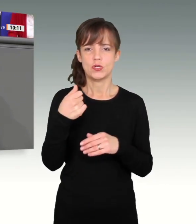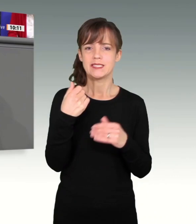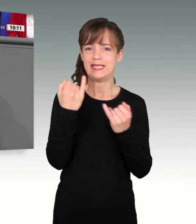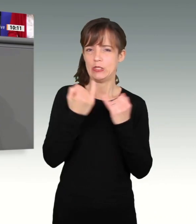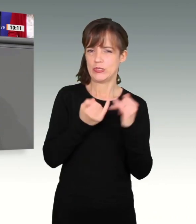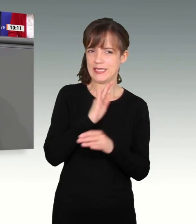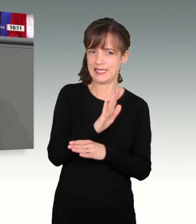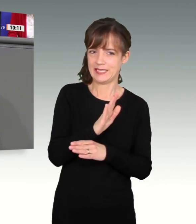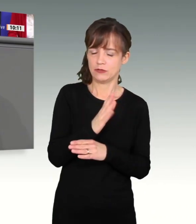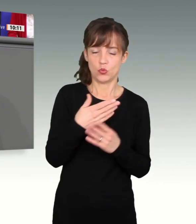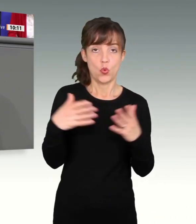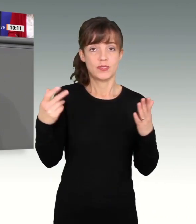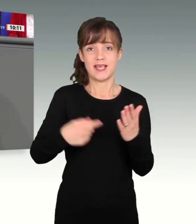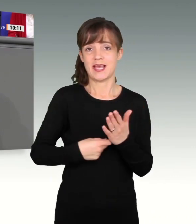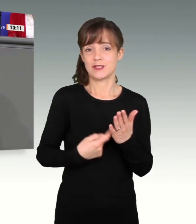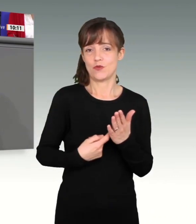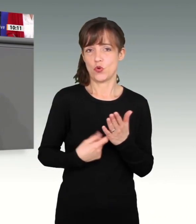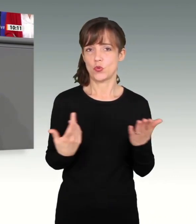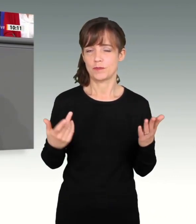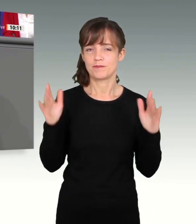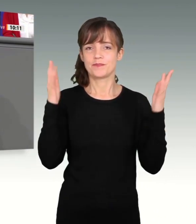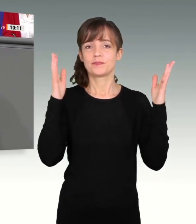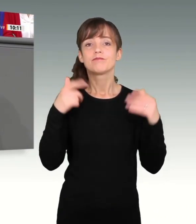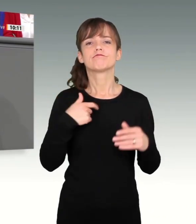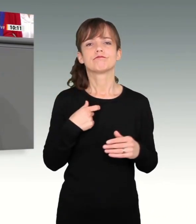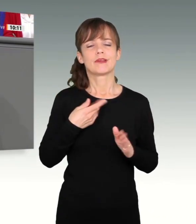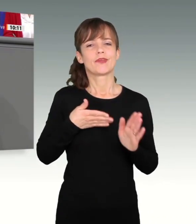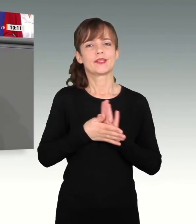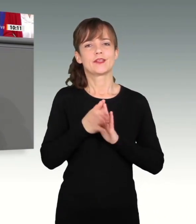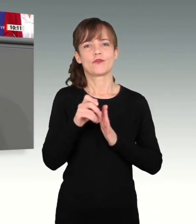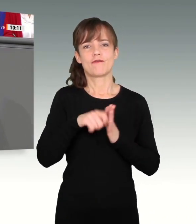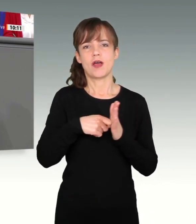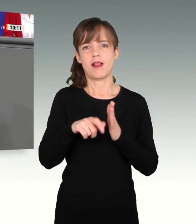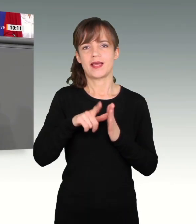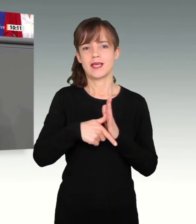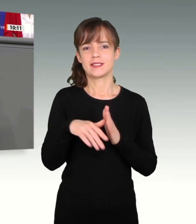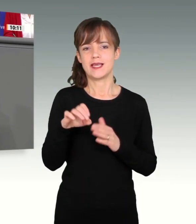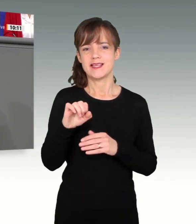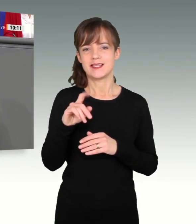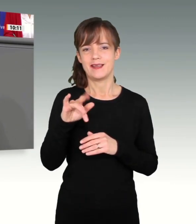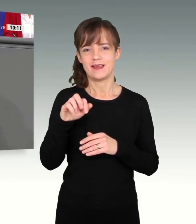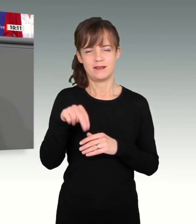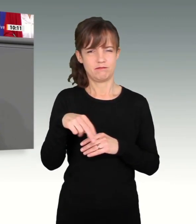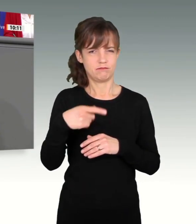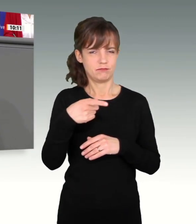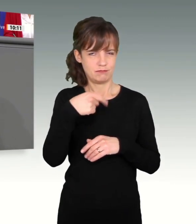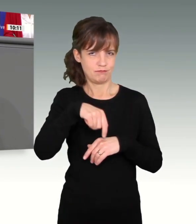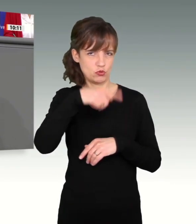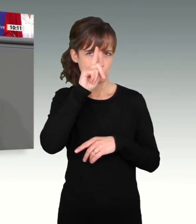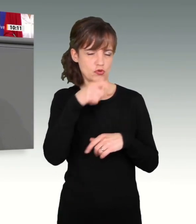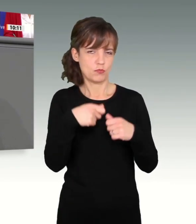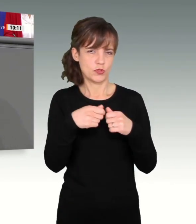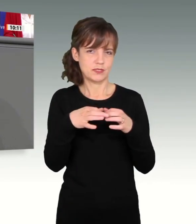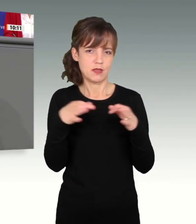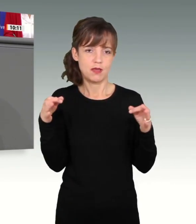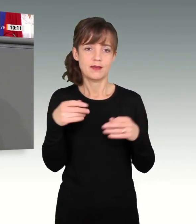Ich vertrete den Wahlkreis Esslingen im Deutschen Bundestag. Wir haben einen hohen Anteil an industrieller Wertschöpfung mit vielen gut bezahlten